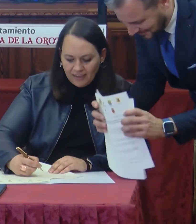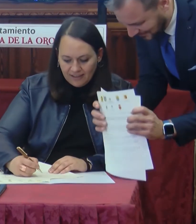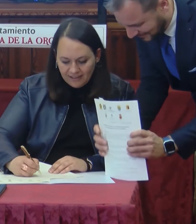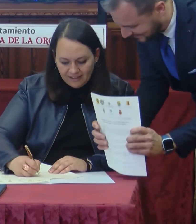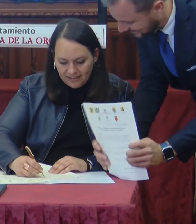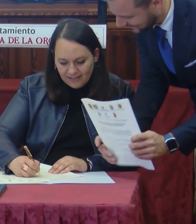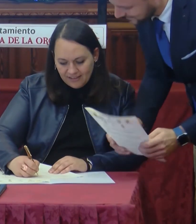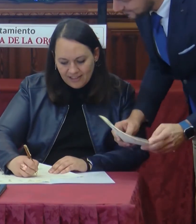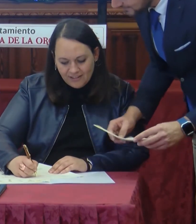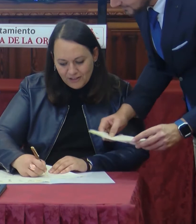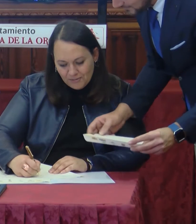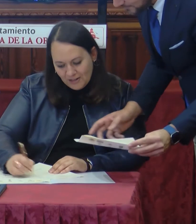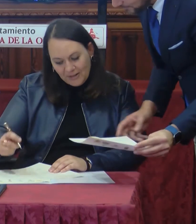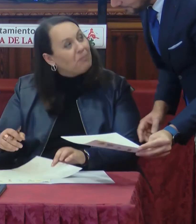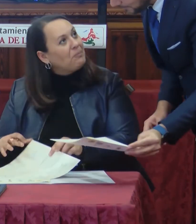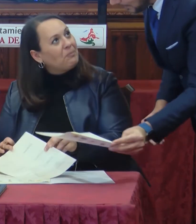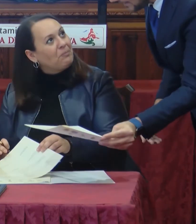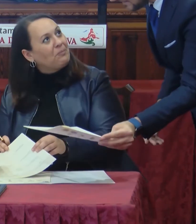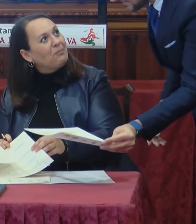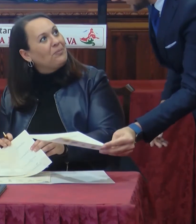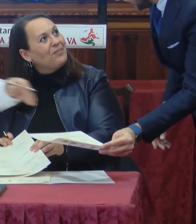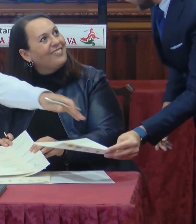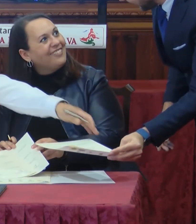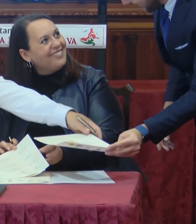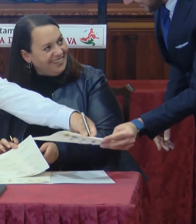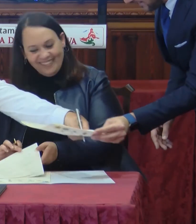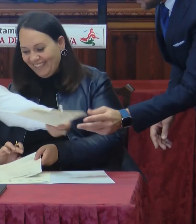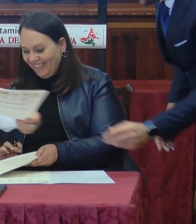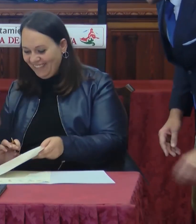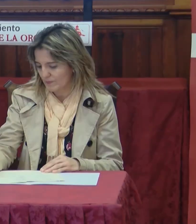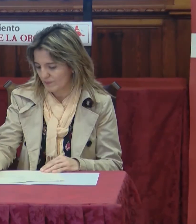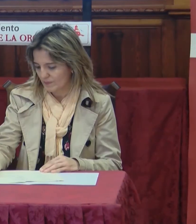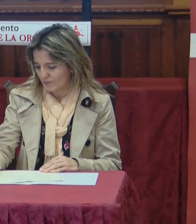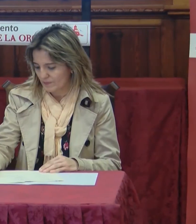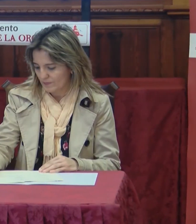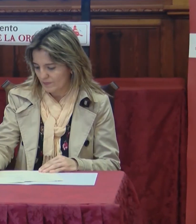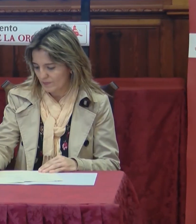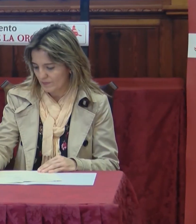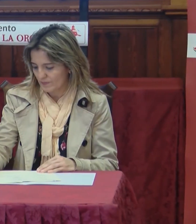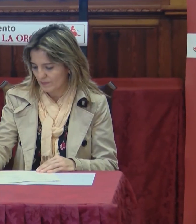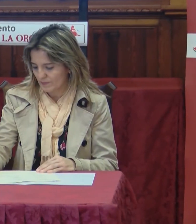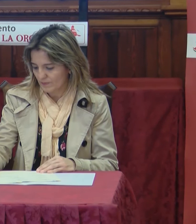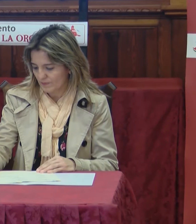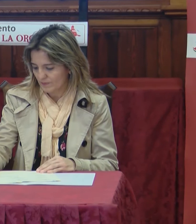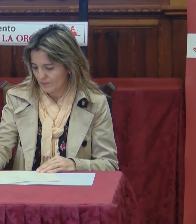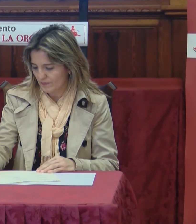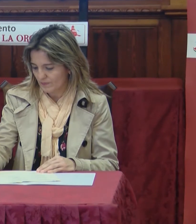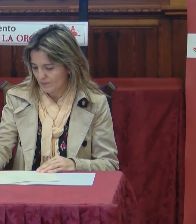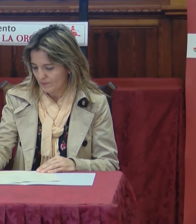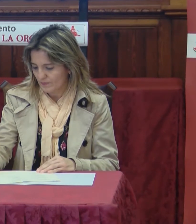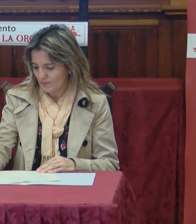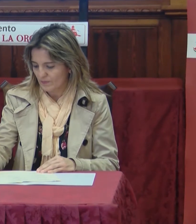darle forma y ponerla todo por escrito con un compromiso por todos estos ayuntamientos